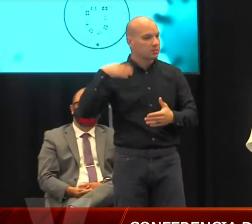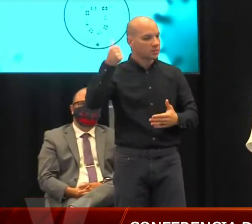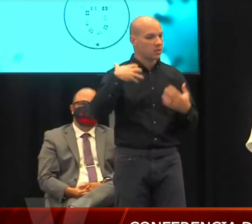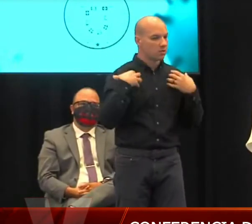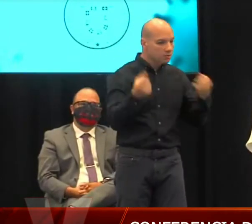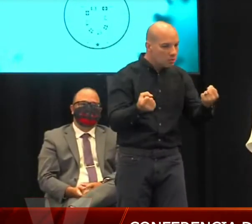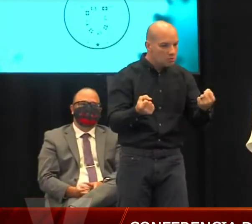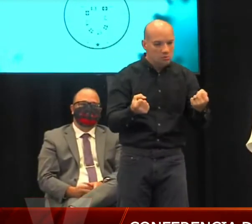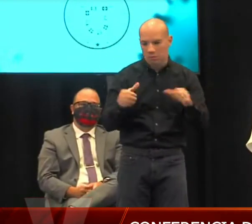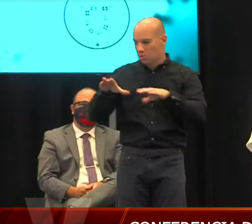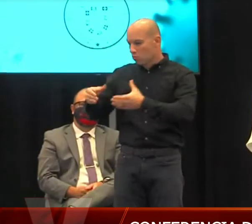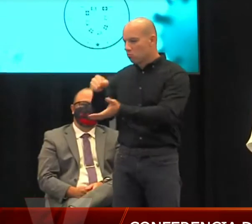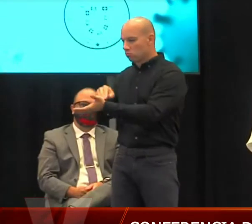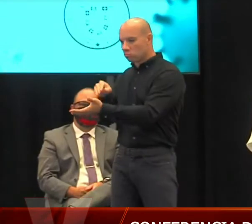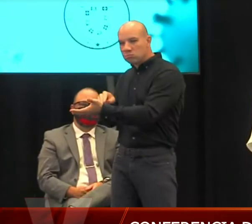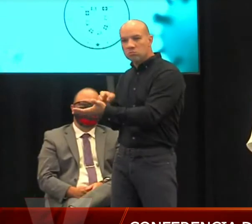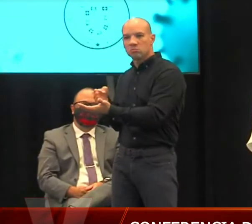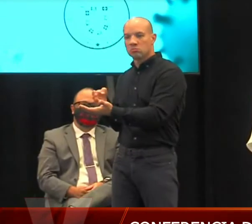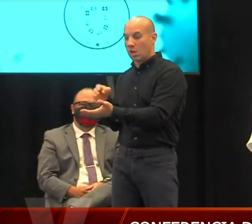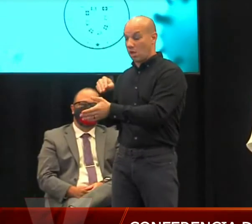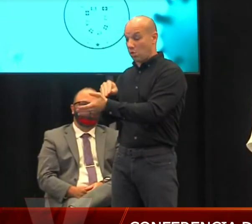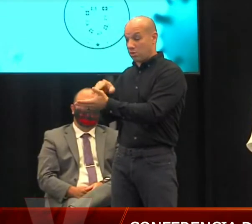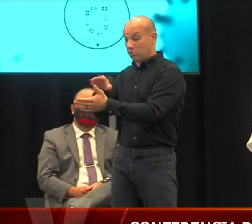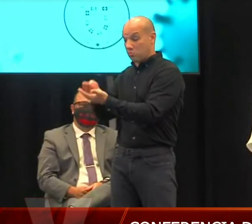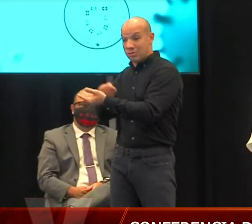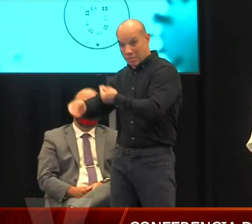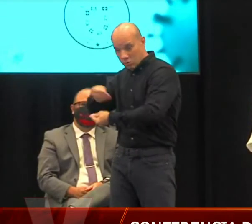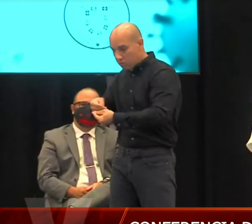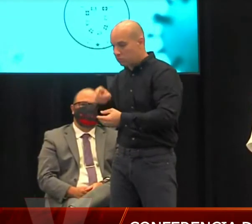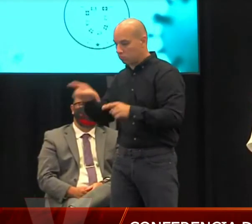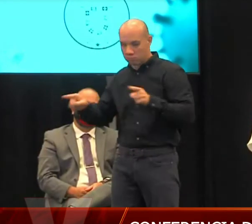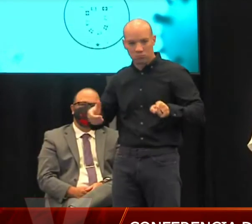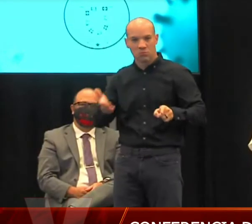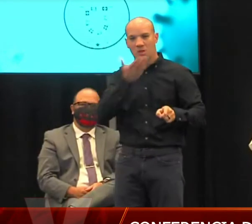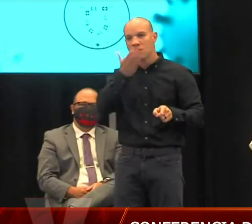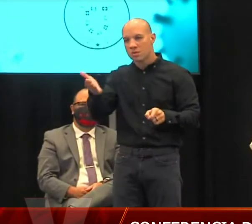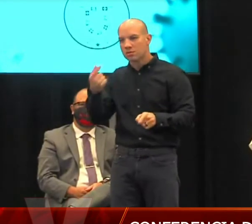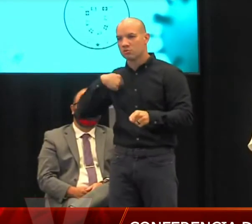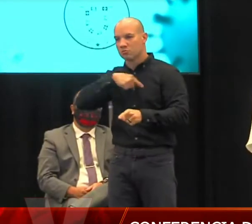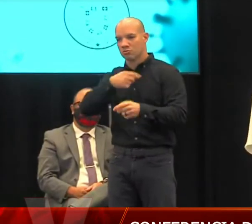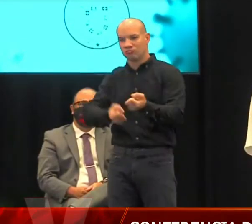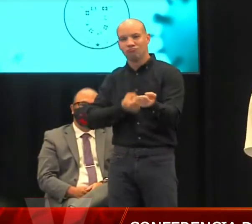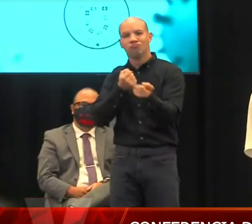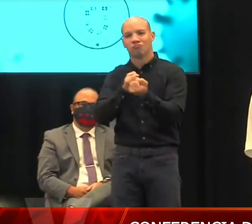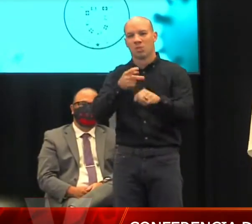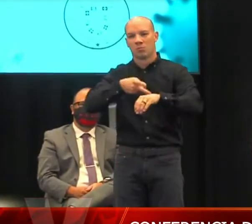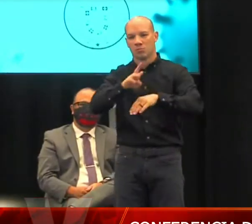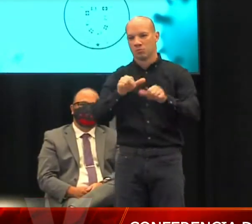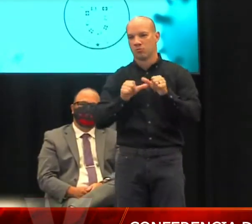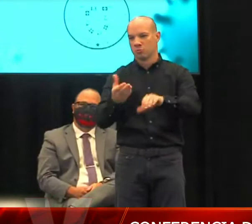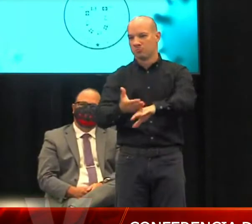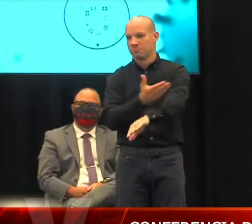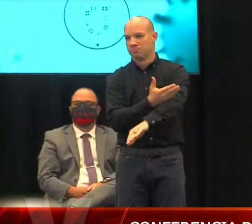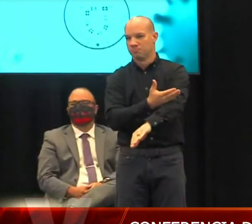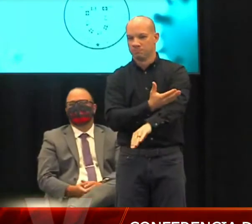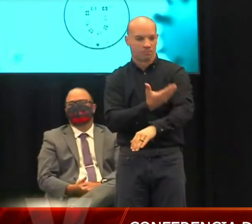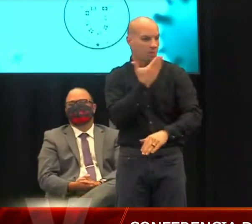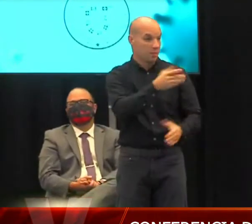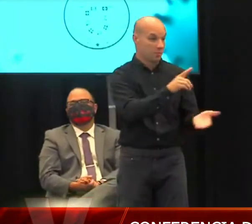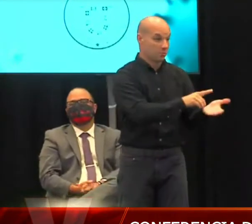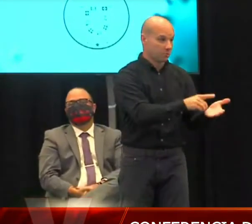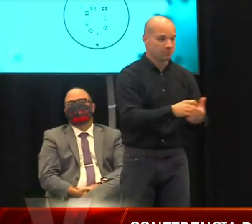o dada a nosotros para poder contribuir aquí al pueblo de Puerto Rico. Así que muchísimas gracias. Bien,